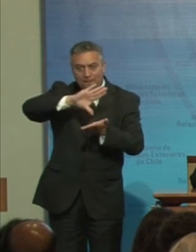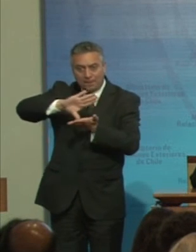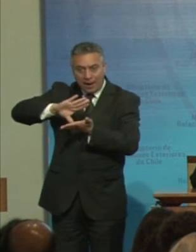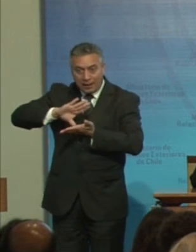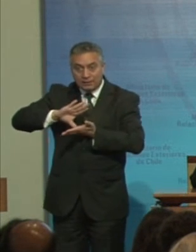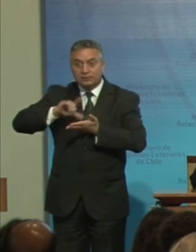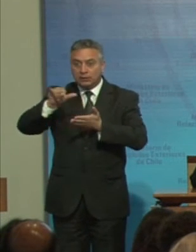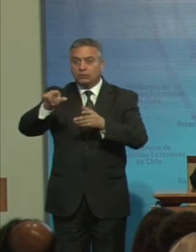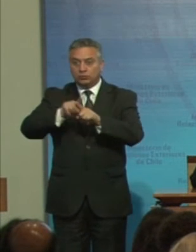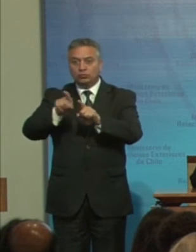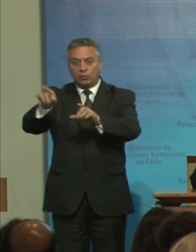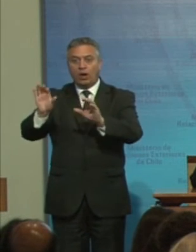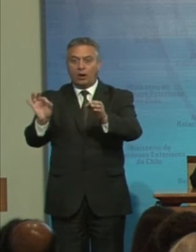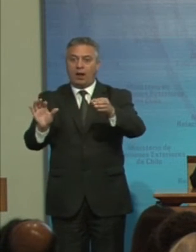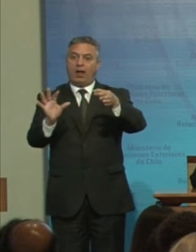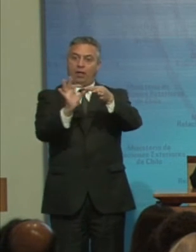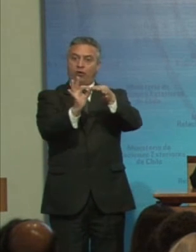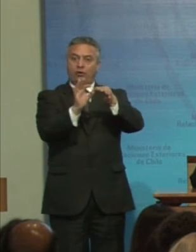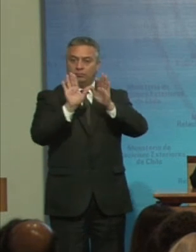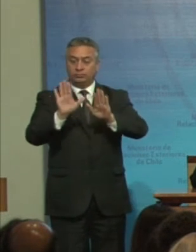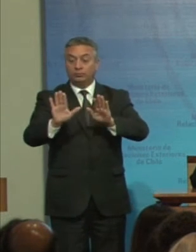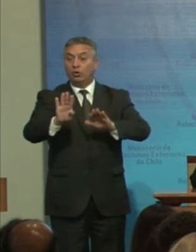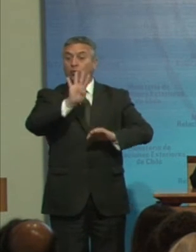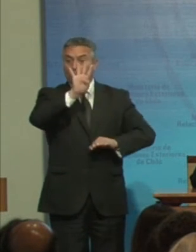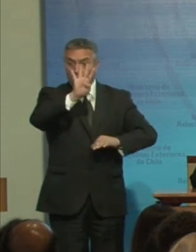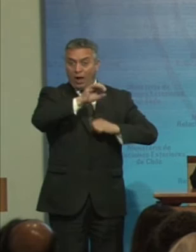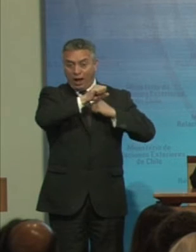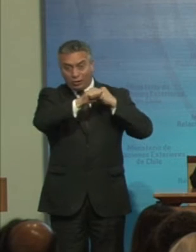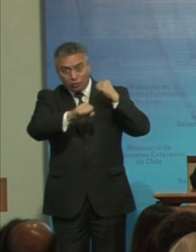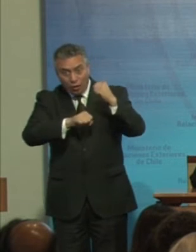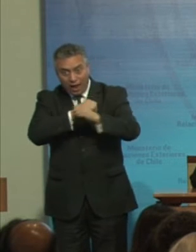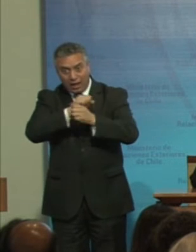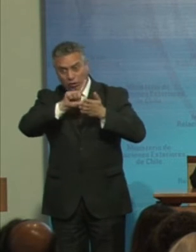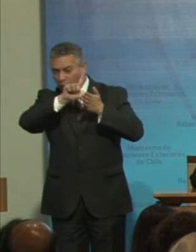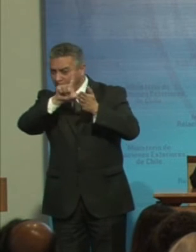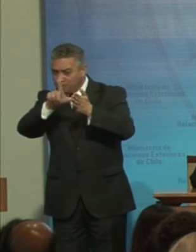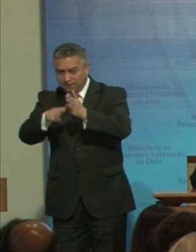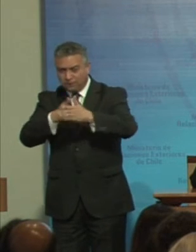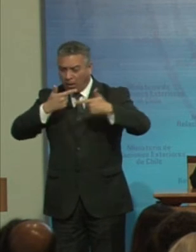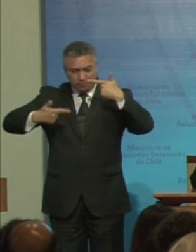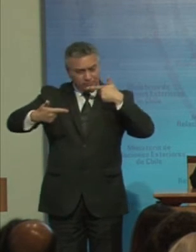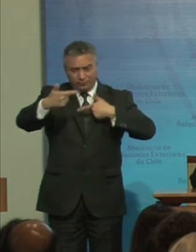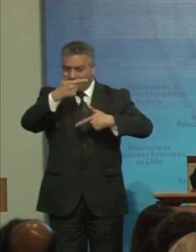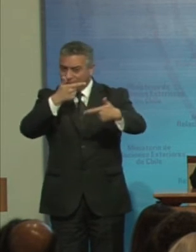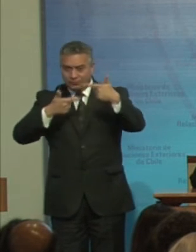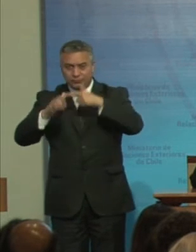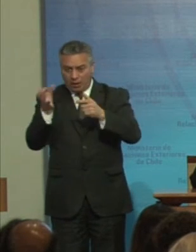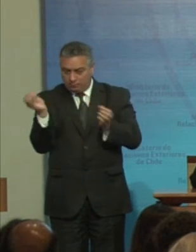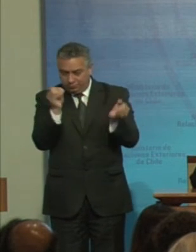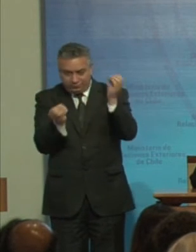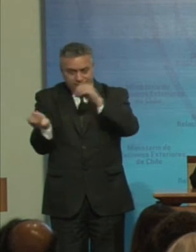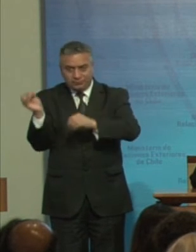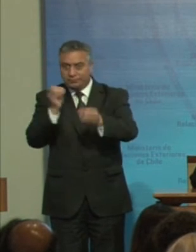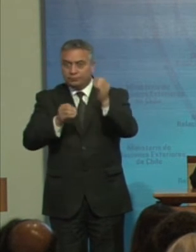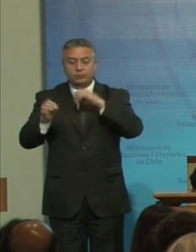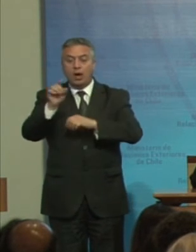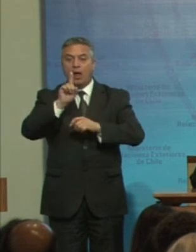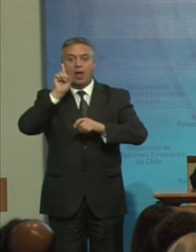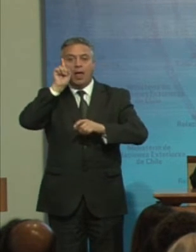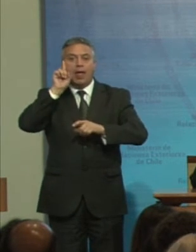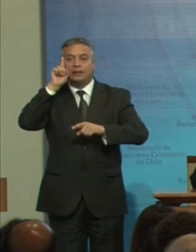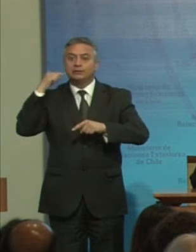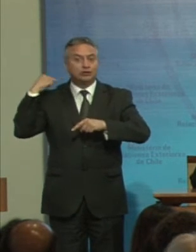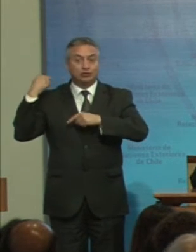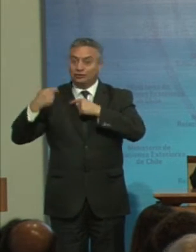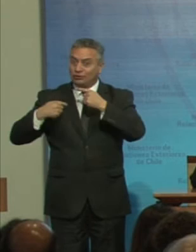-Doc Respectiva Durante los Cuatro años Que duró Su debate Y elaboración En la historia De los